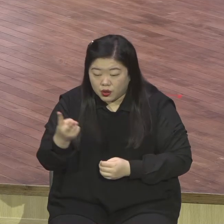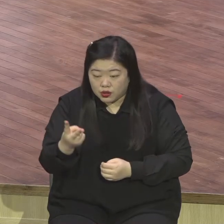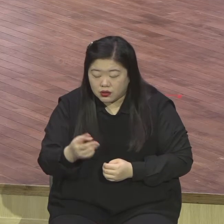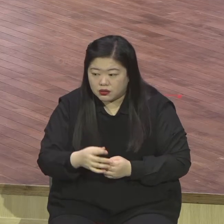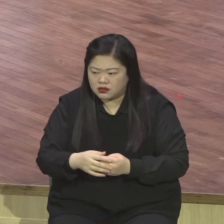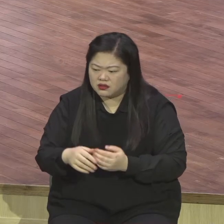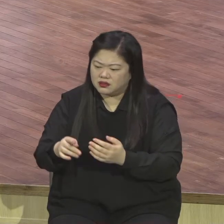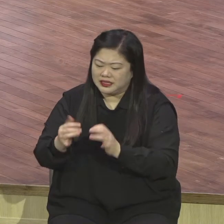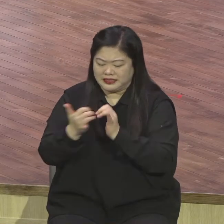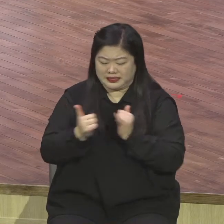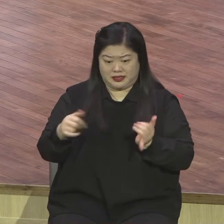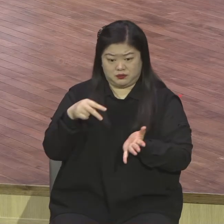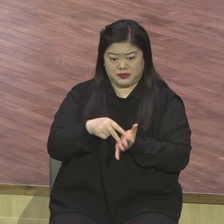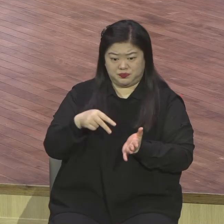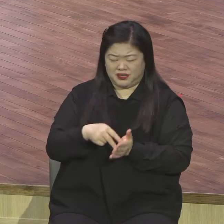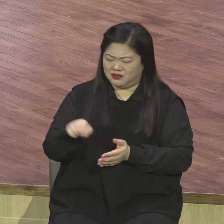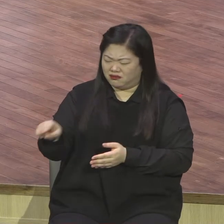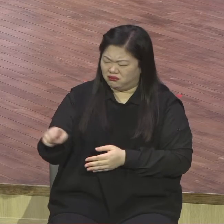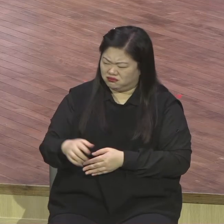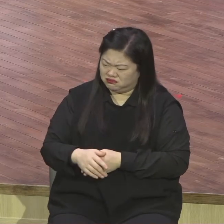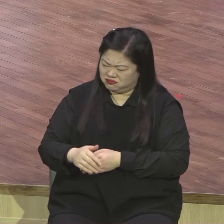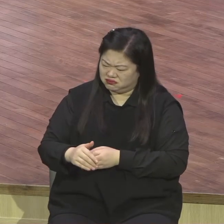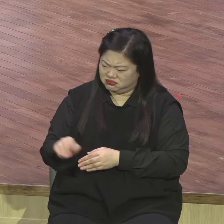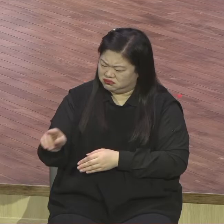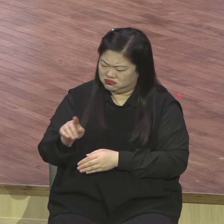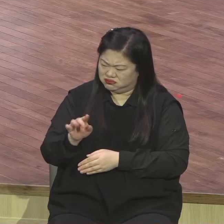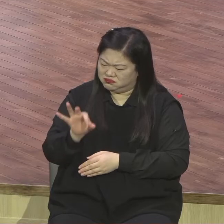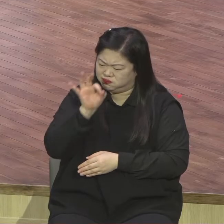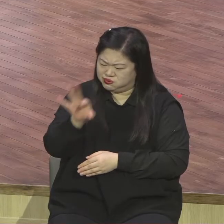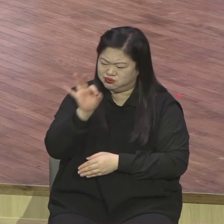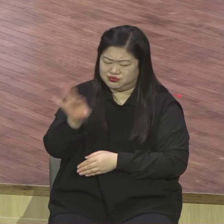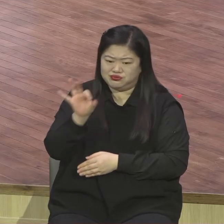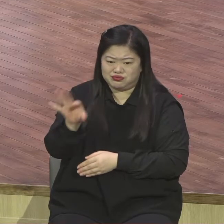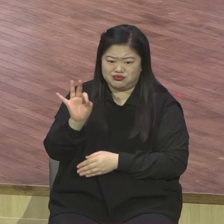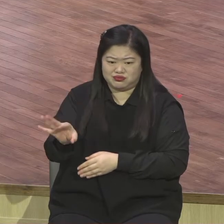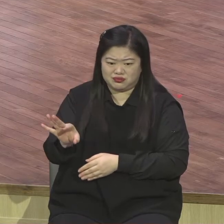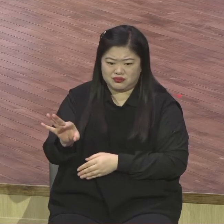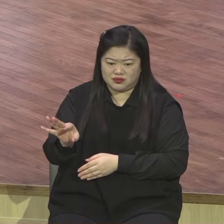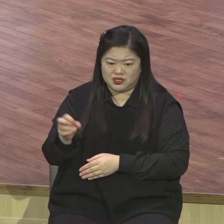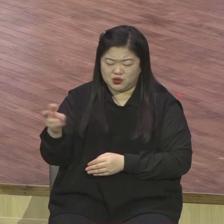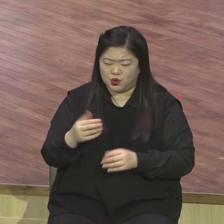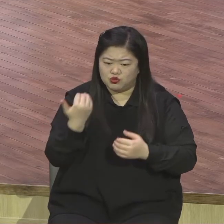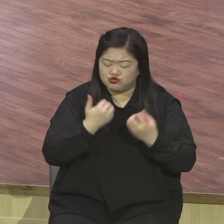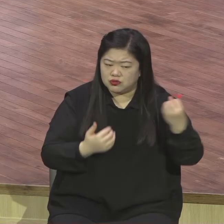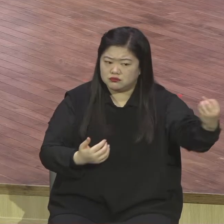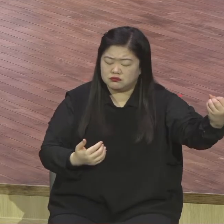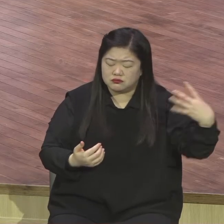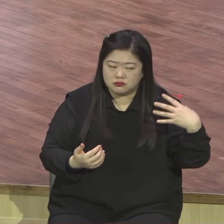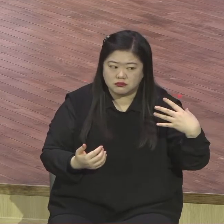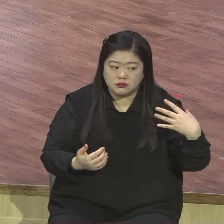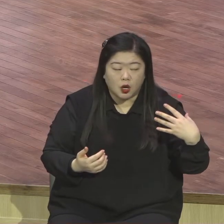착각을 할 뿐만 아니라 다른 사람에게도 그렇게 말해요.